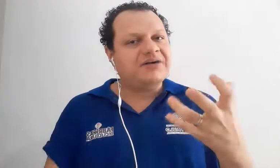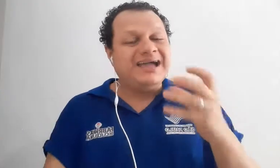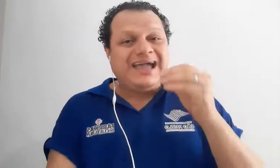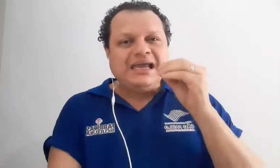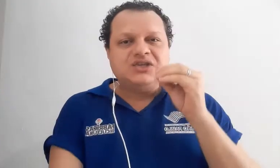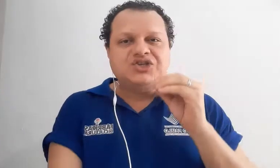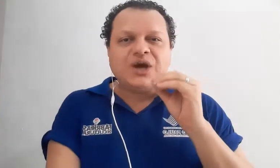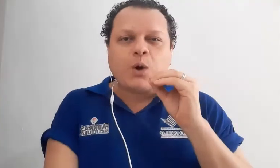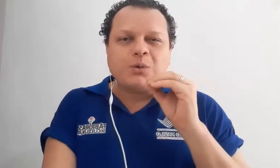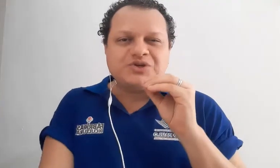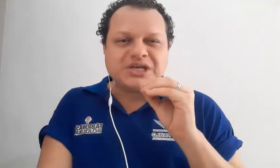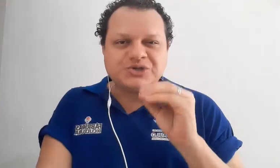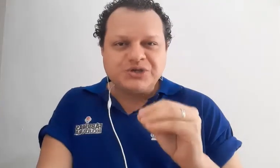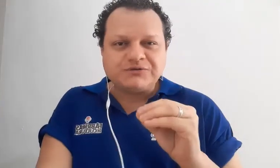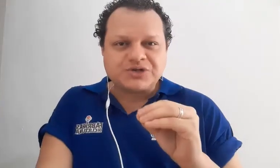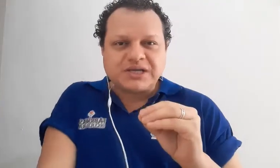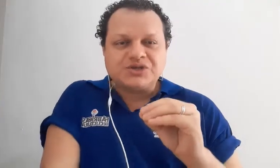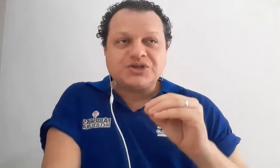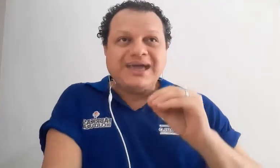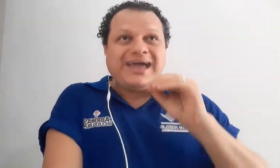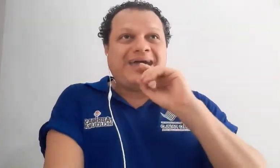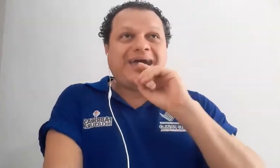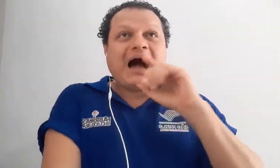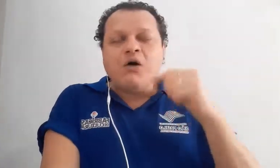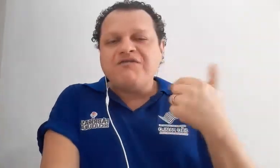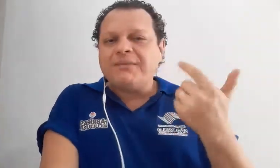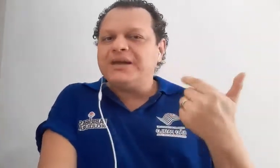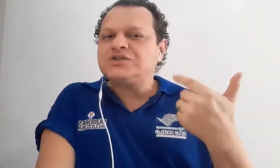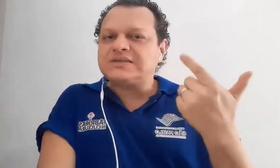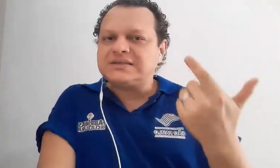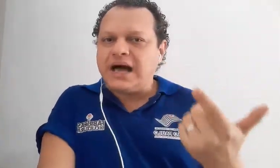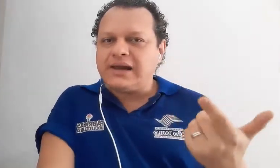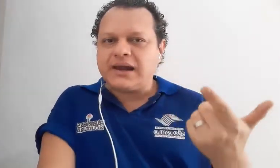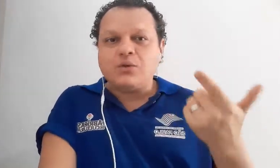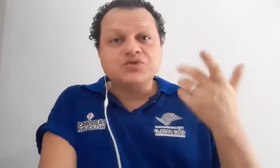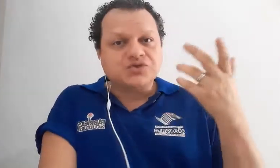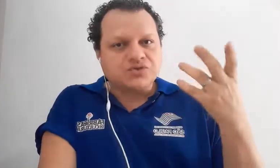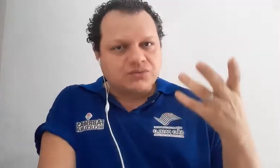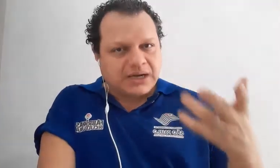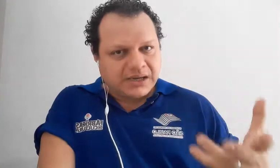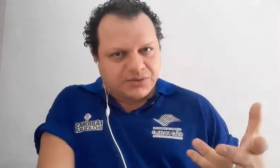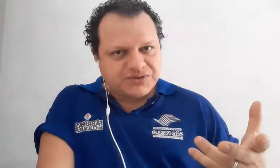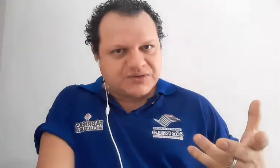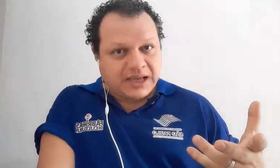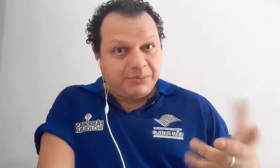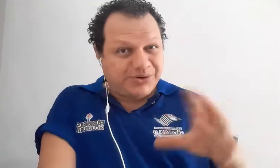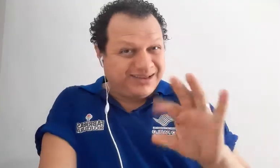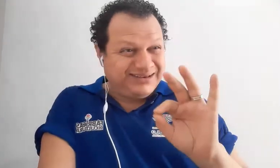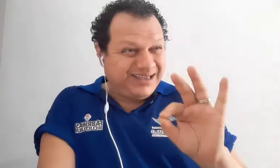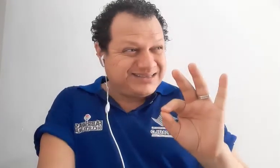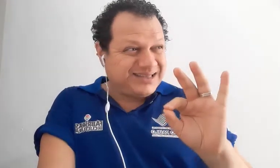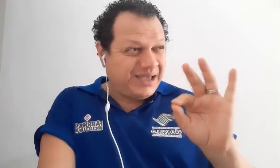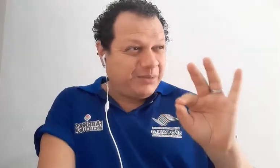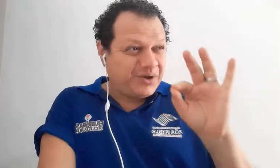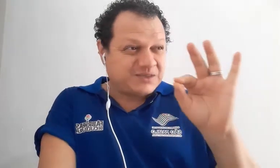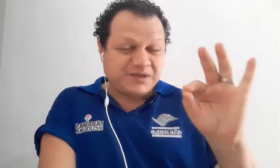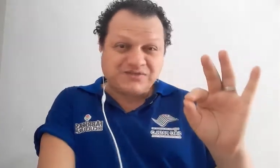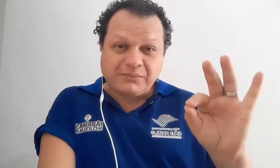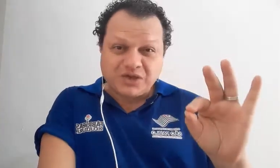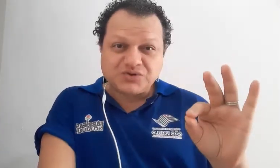Ele tinha como objetivo, gente, alfabetizar os húngaros. Porque nesta época, especificamente no